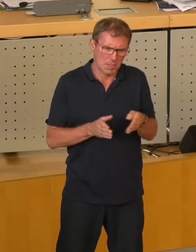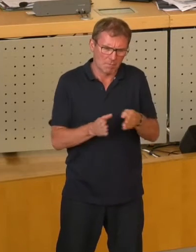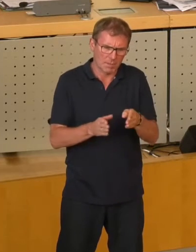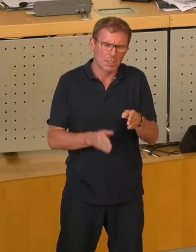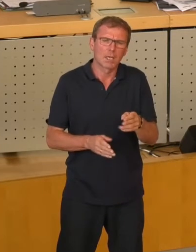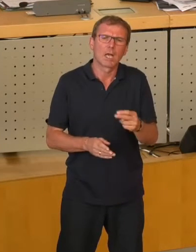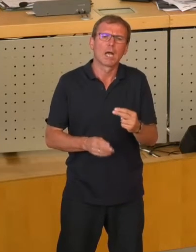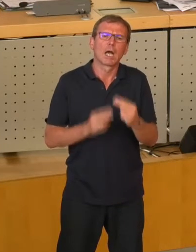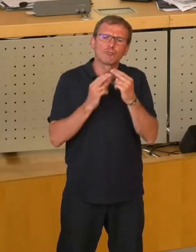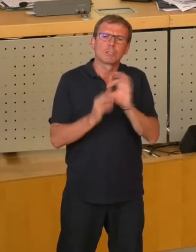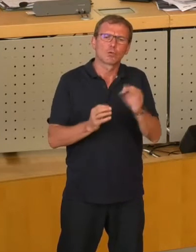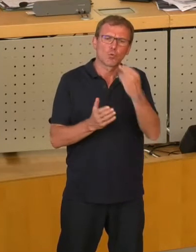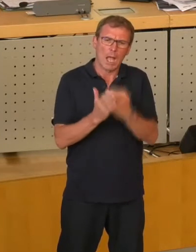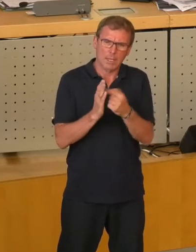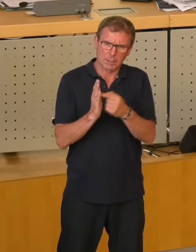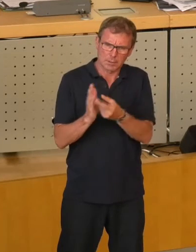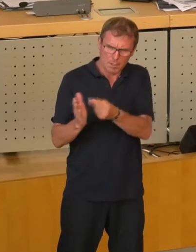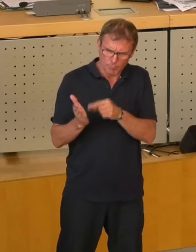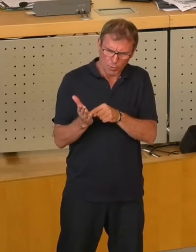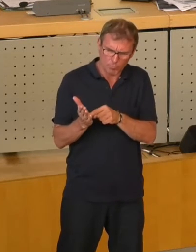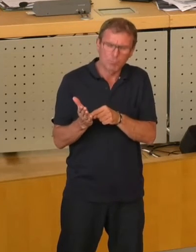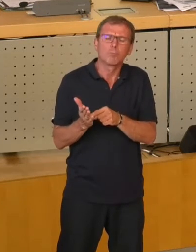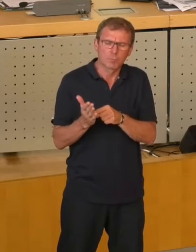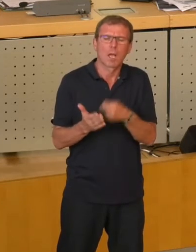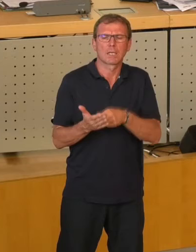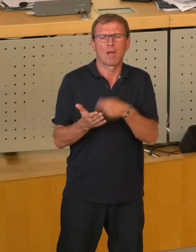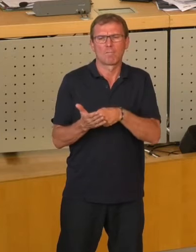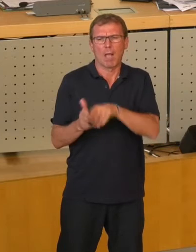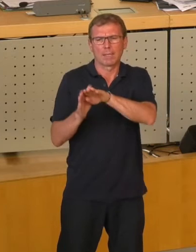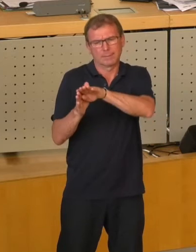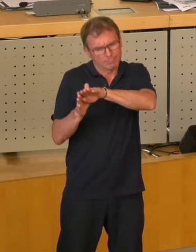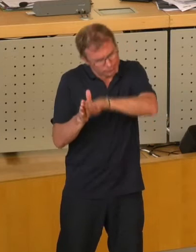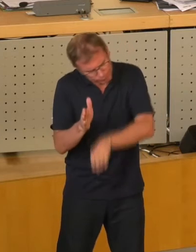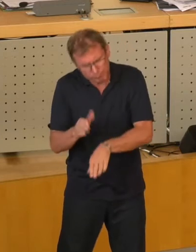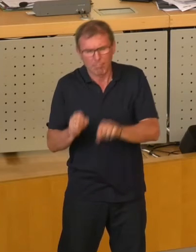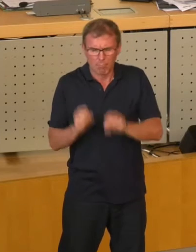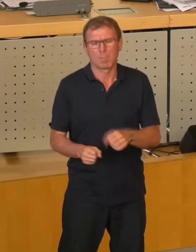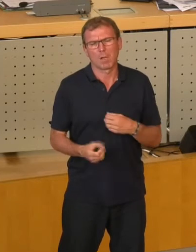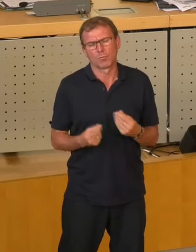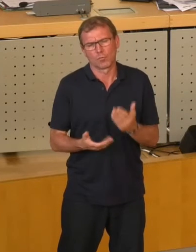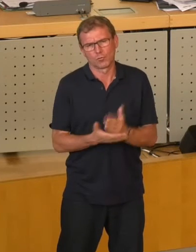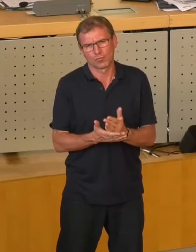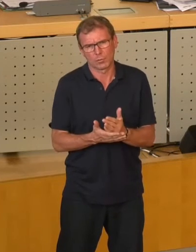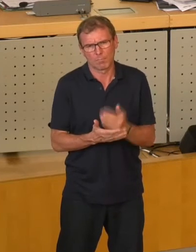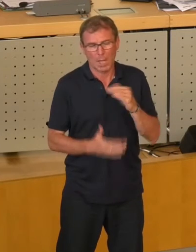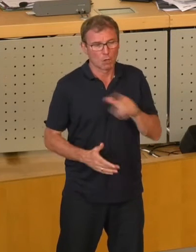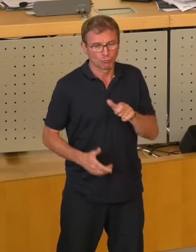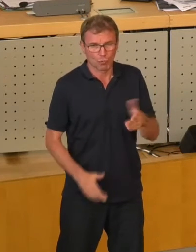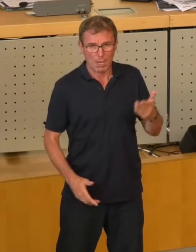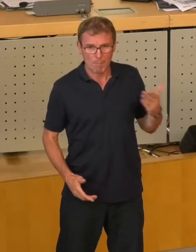Schiedsgutachtens, was wir dann wahrscheinlich einholen werden, der Kaufpreis sich deutlich reduzieren wird. Herr Schollbach,